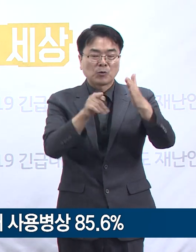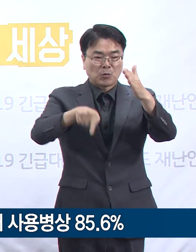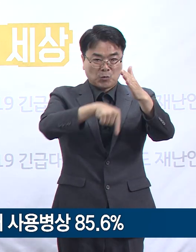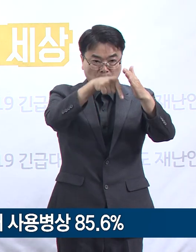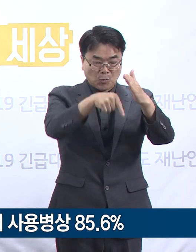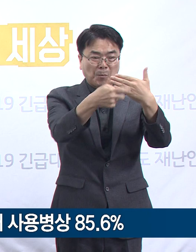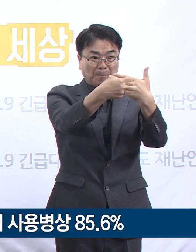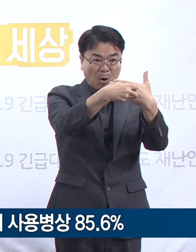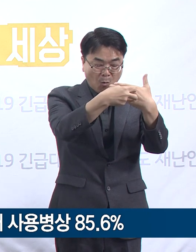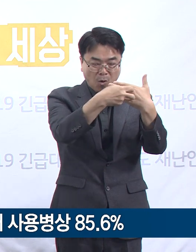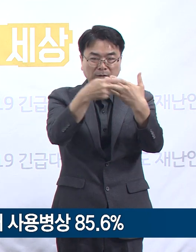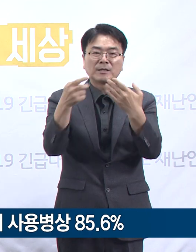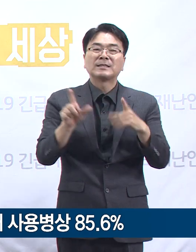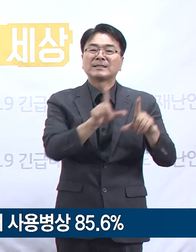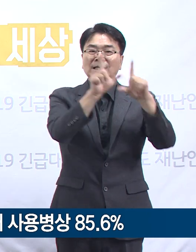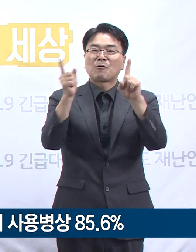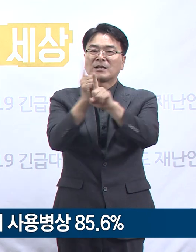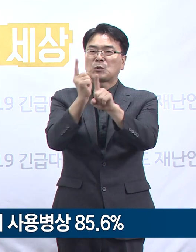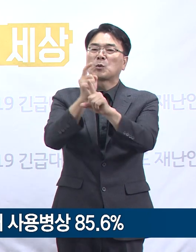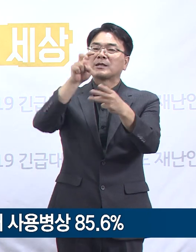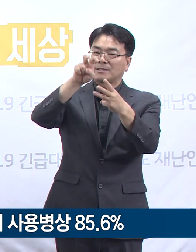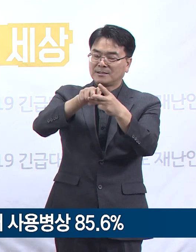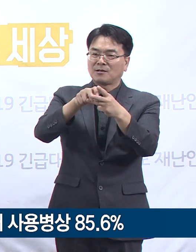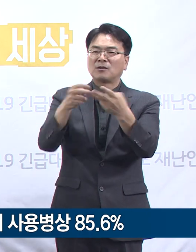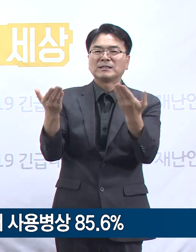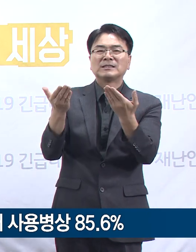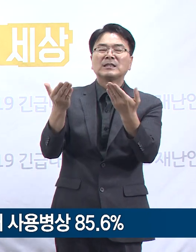그리고 생활치료센터에서 격리 생활하고 있습니다.